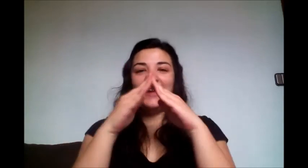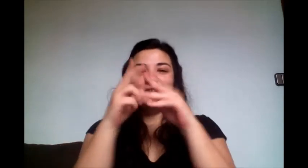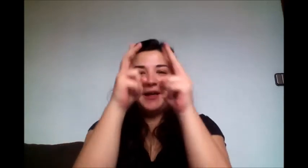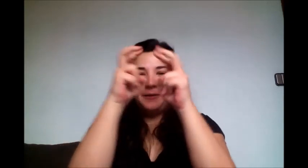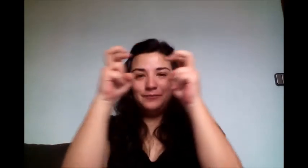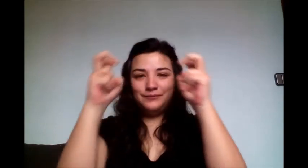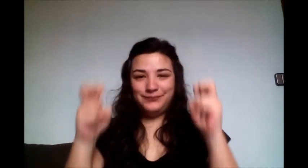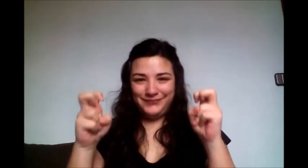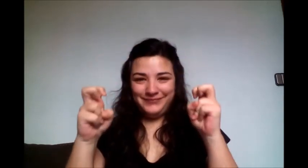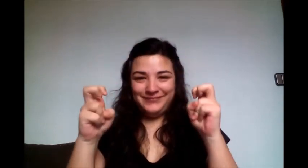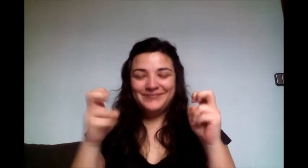casa.